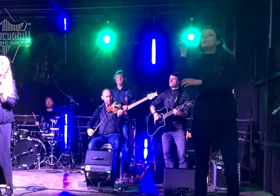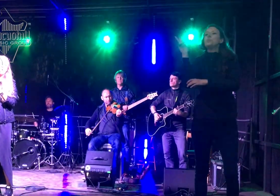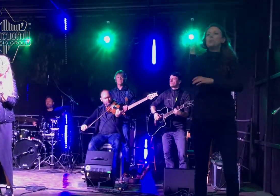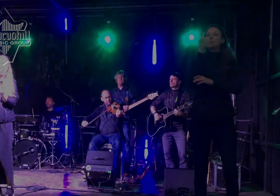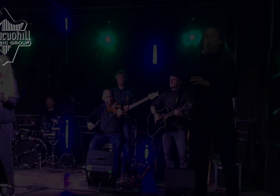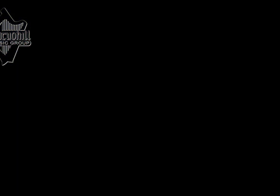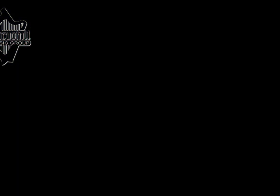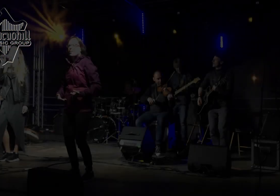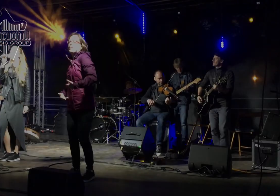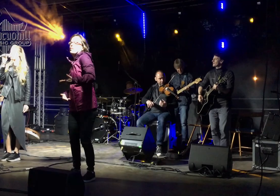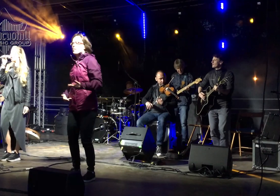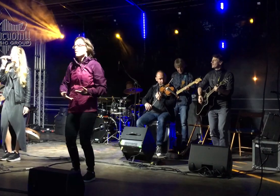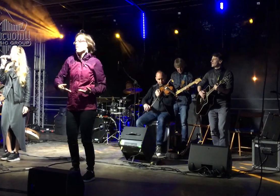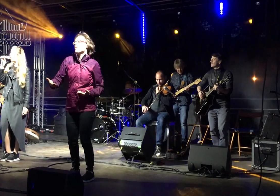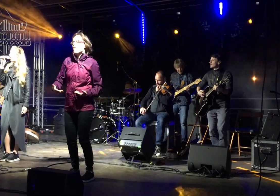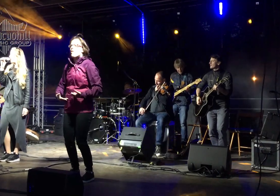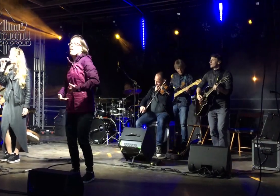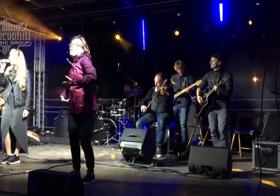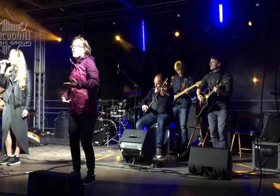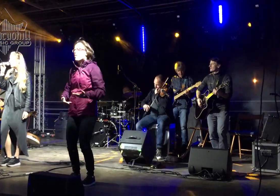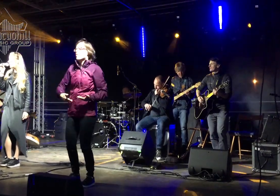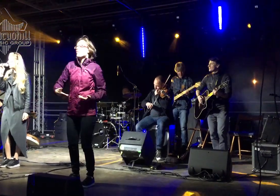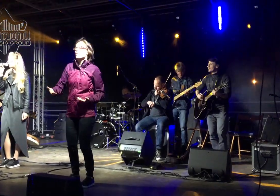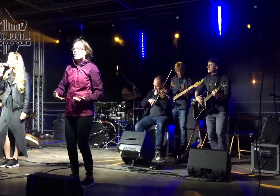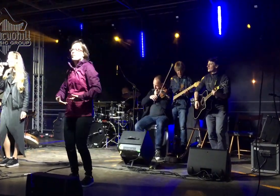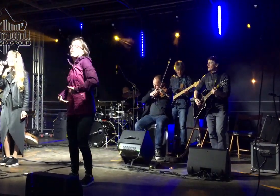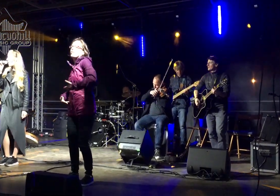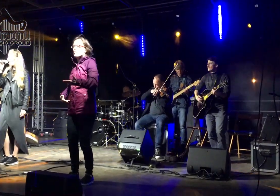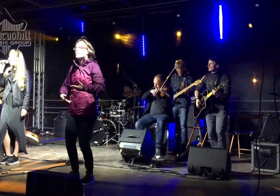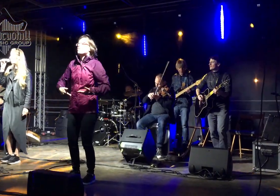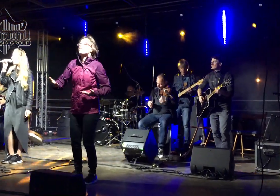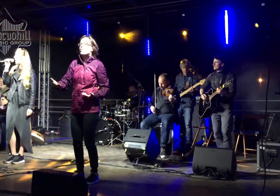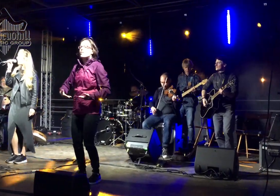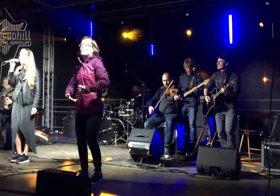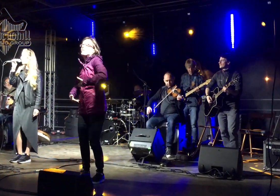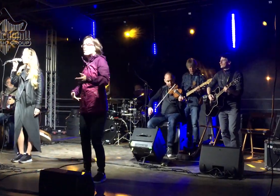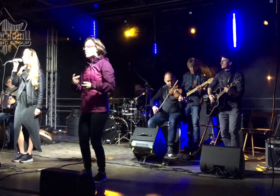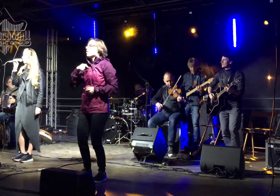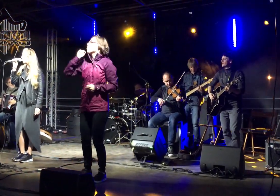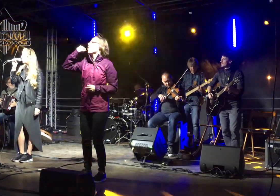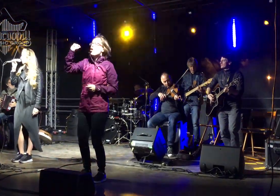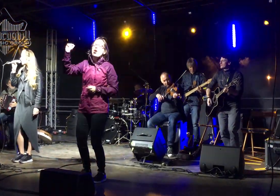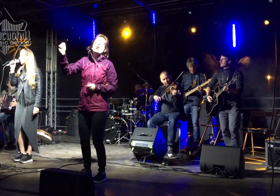Iść, ciągle być w tej podróży